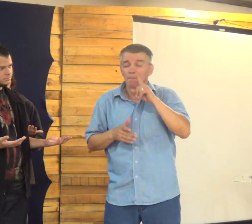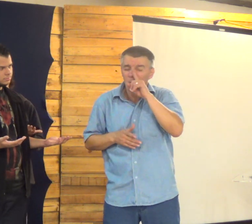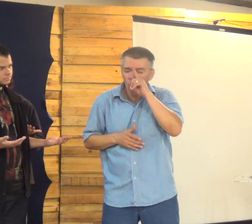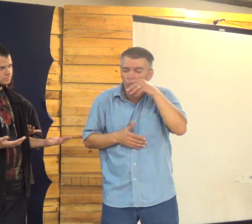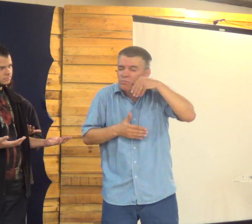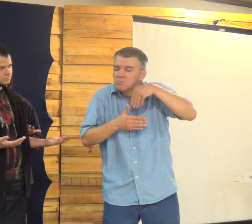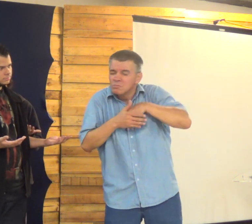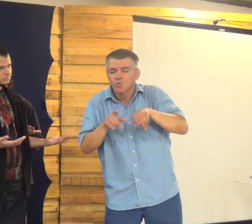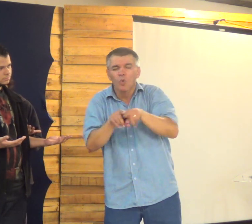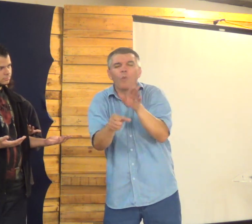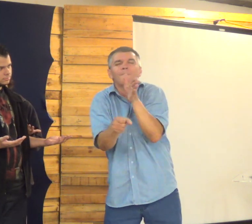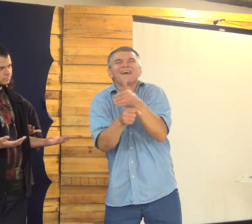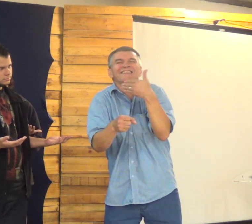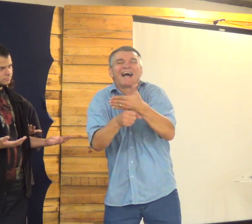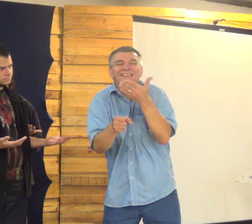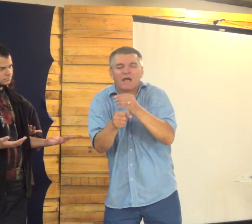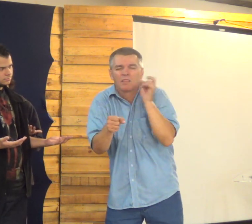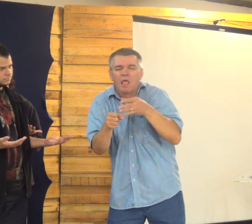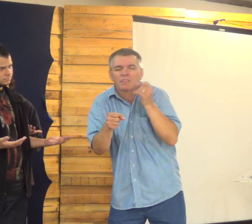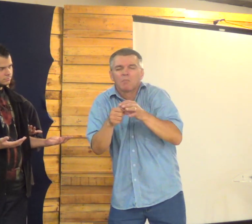coisas dentro delas Sabe?